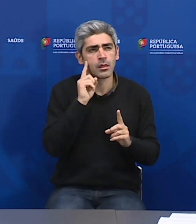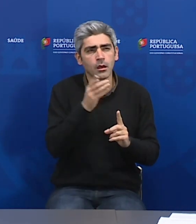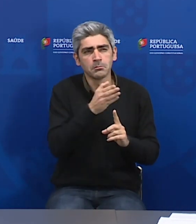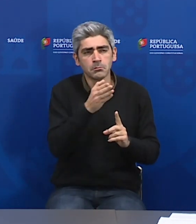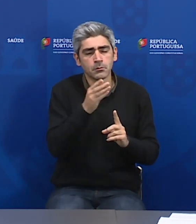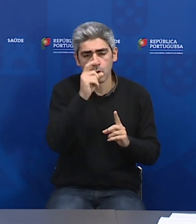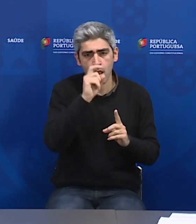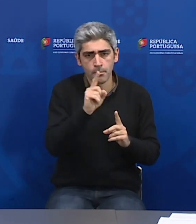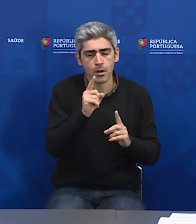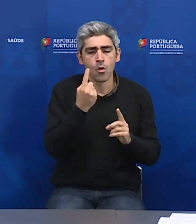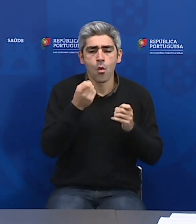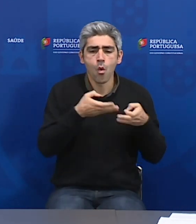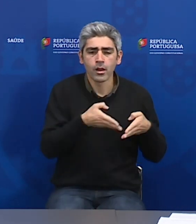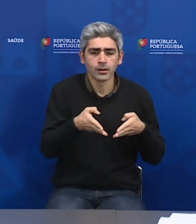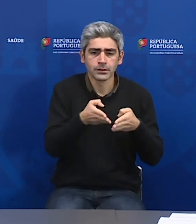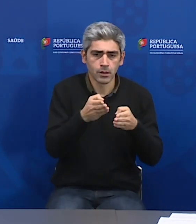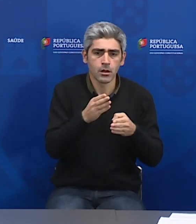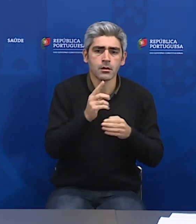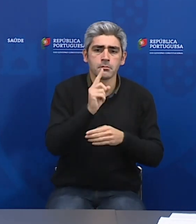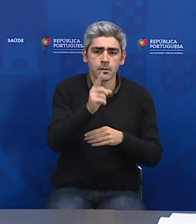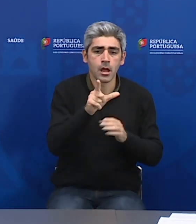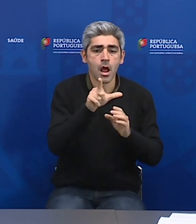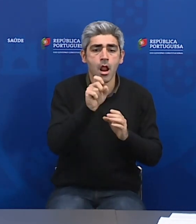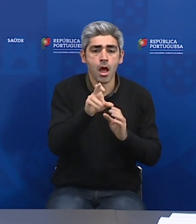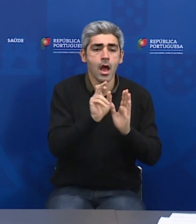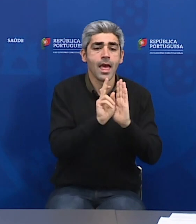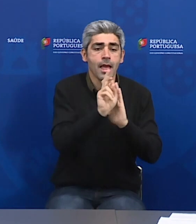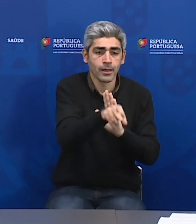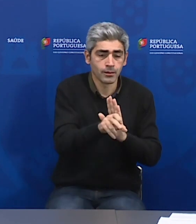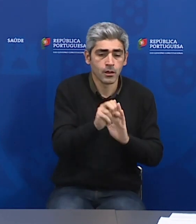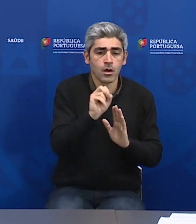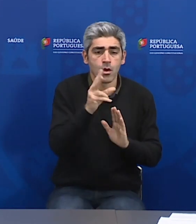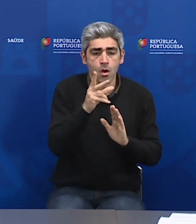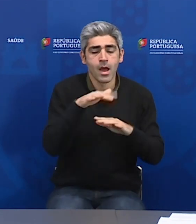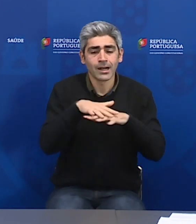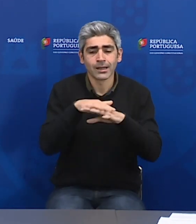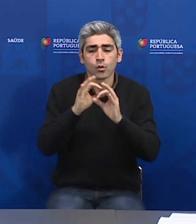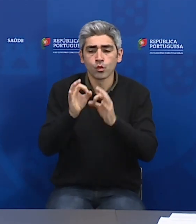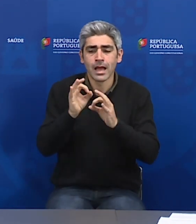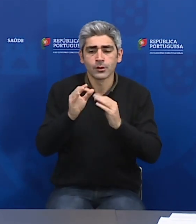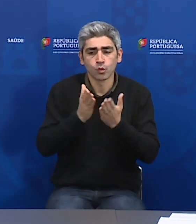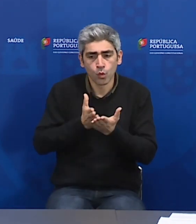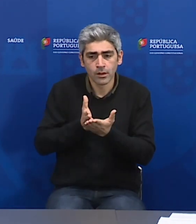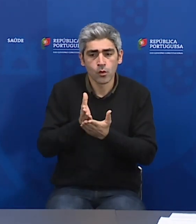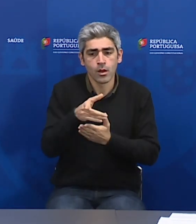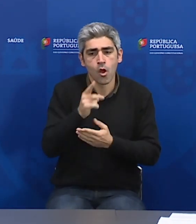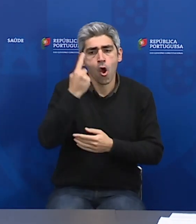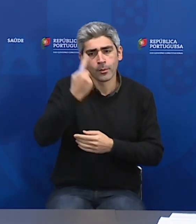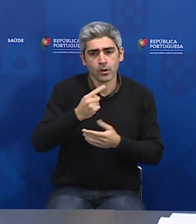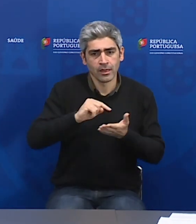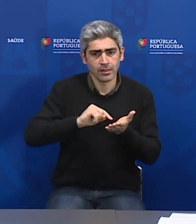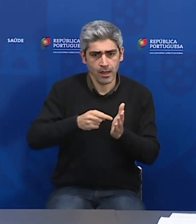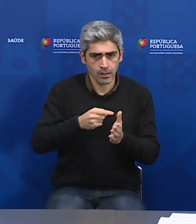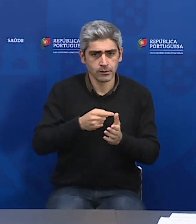dia, uma orientação na qual, para entrar em lares ou para entrar em redes dos cuidados continuados, era obrigatório ter um teste